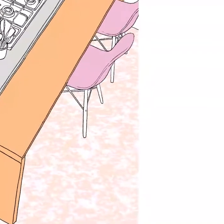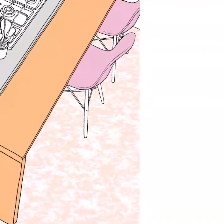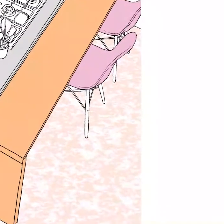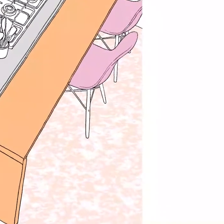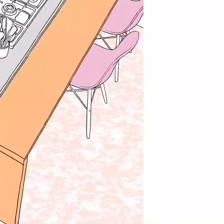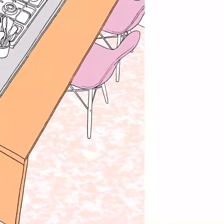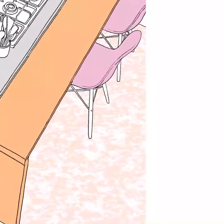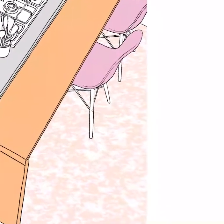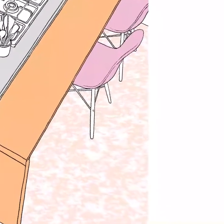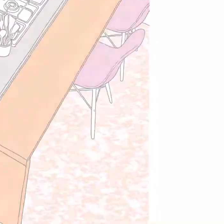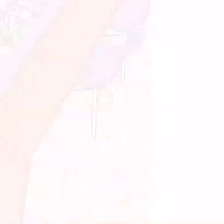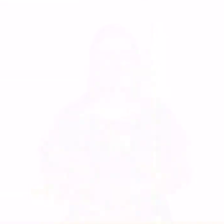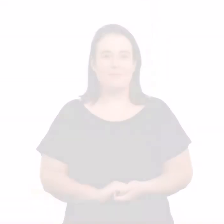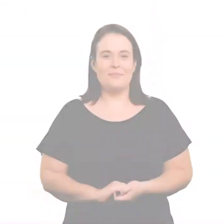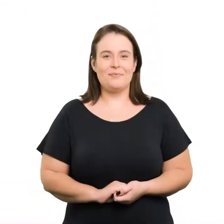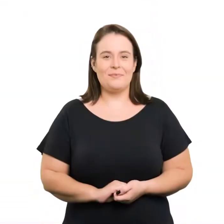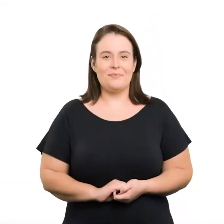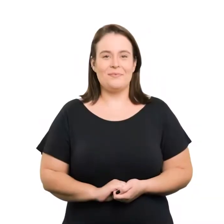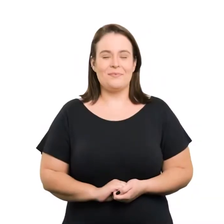um homem está de pé.